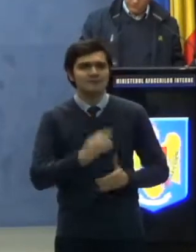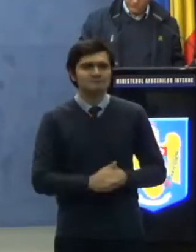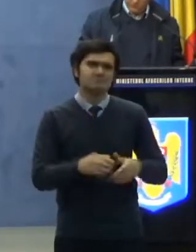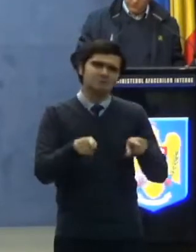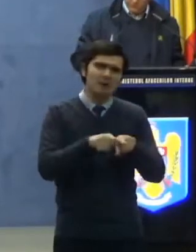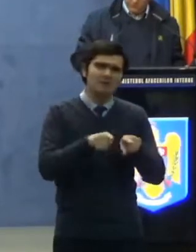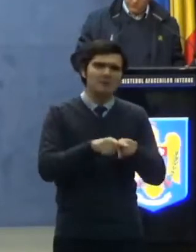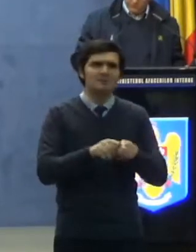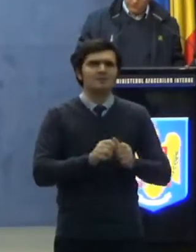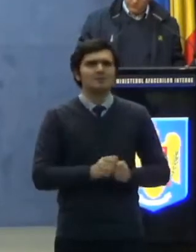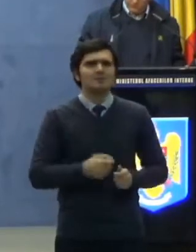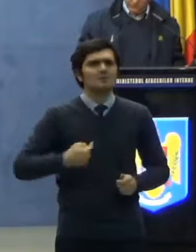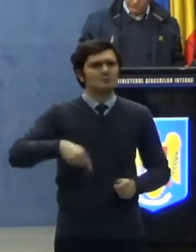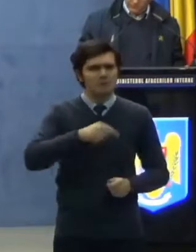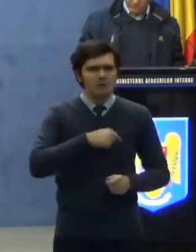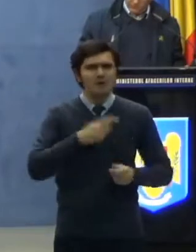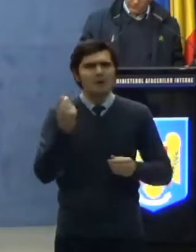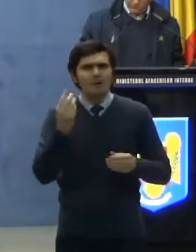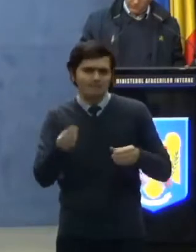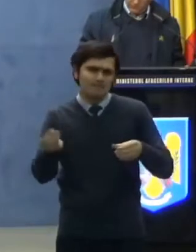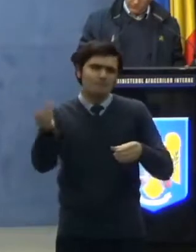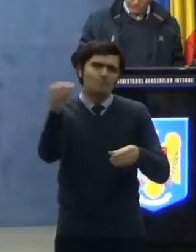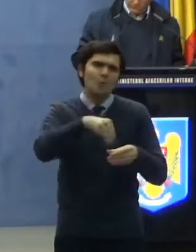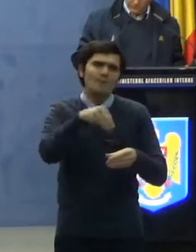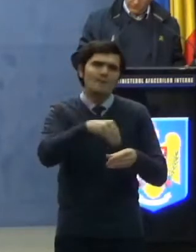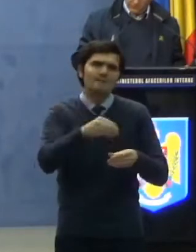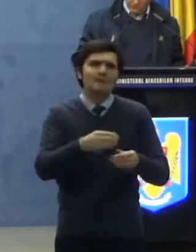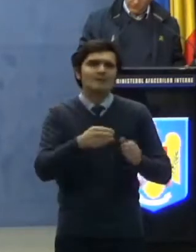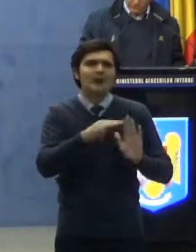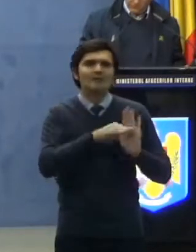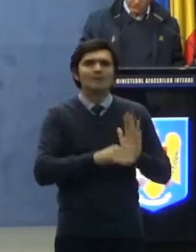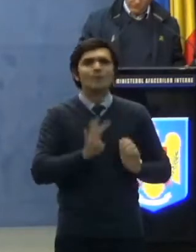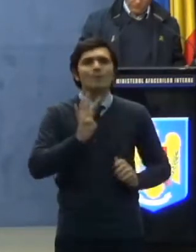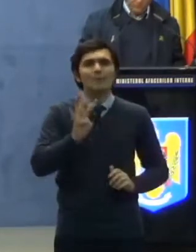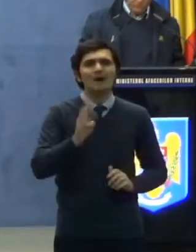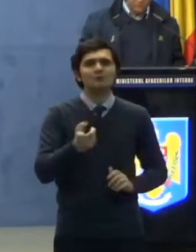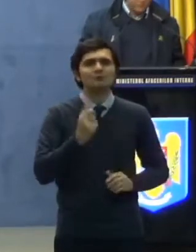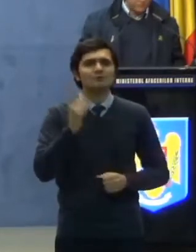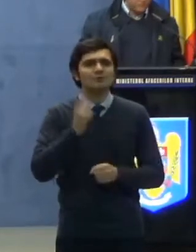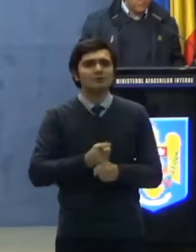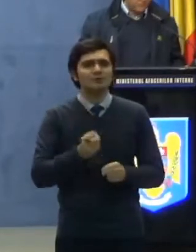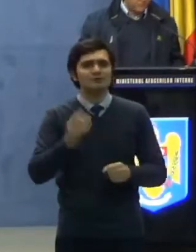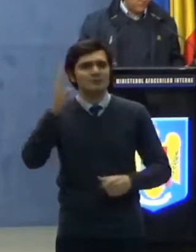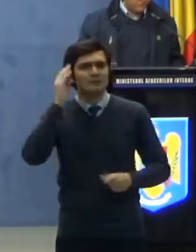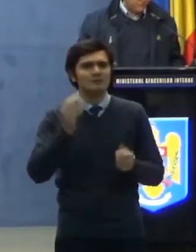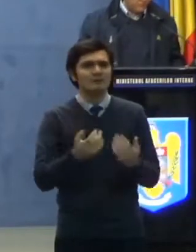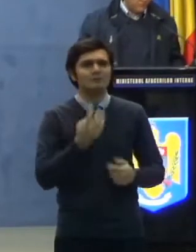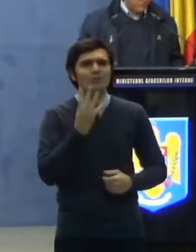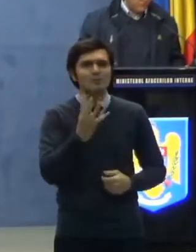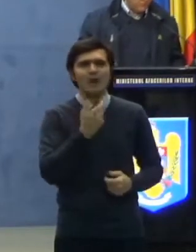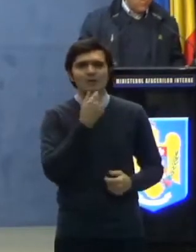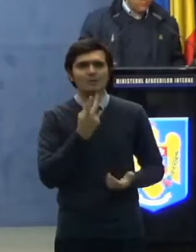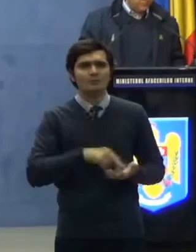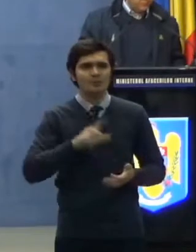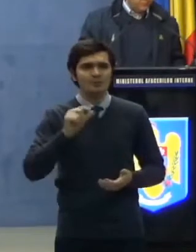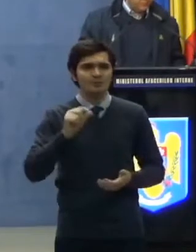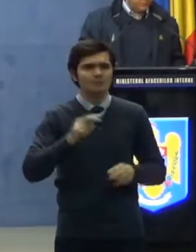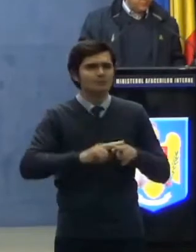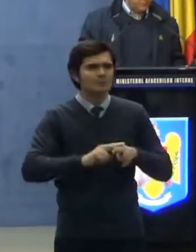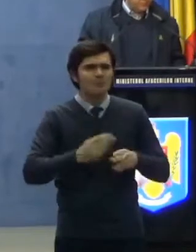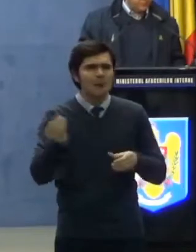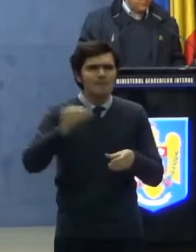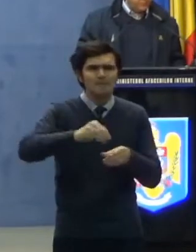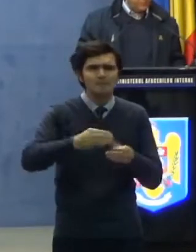asemenea, am completat articolul 4 din Ordonanța Militară numărul 4 din 2020, după cum